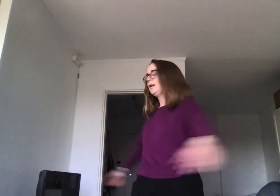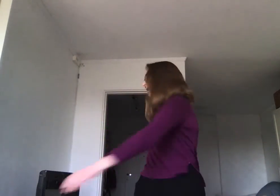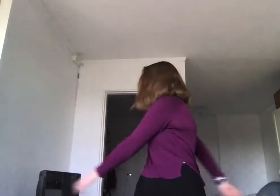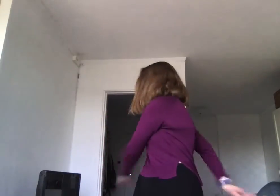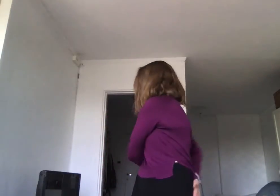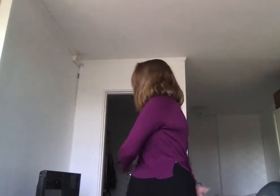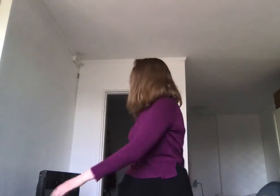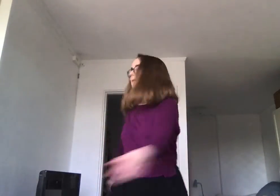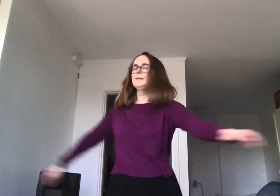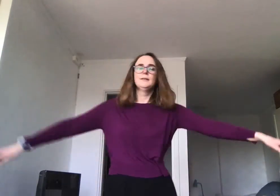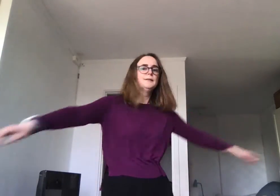i litt.